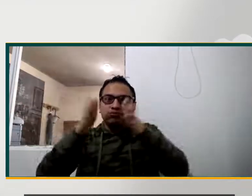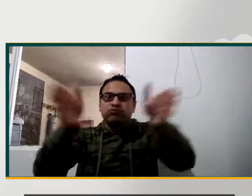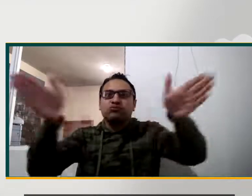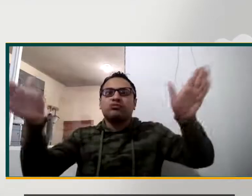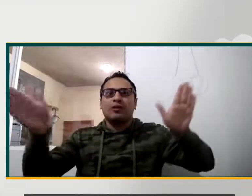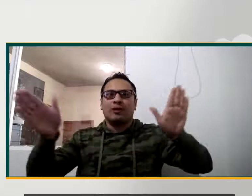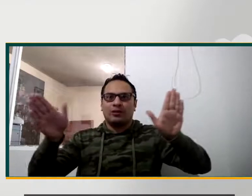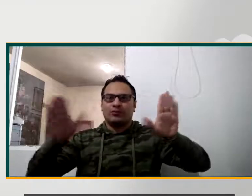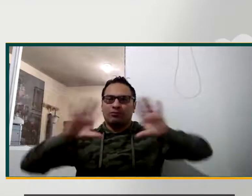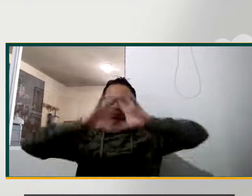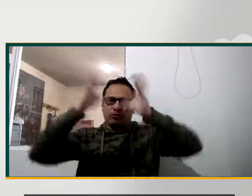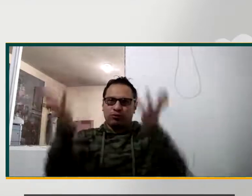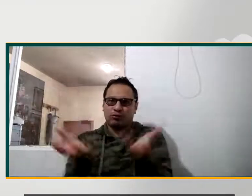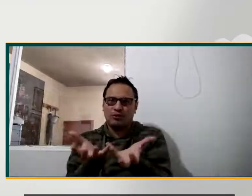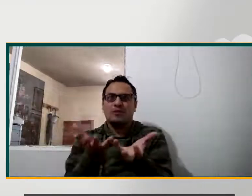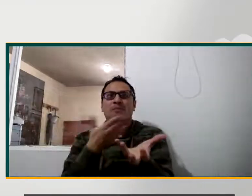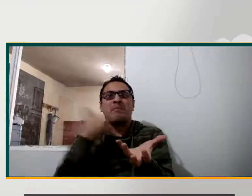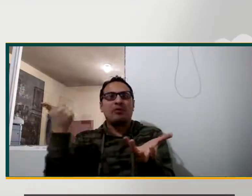forma.